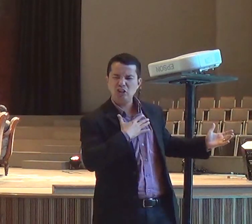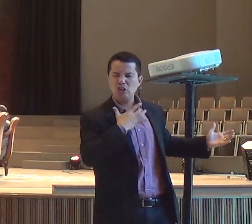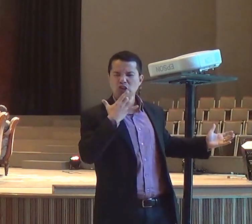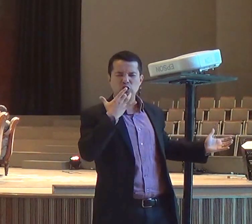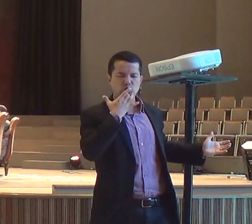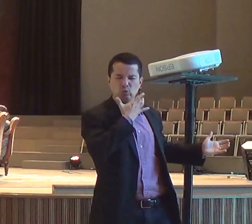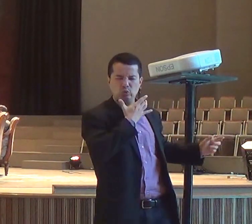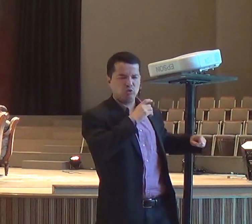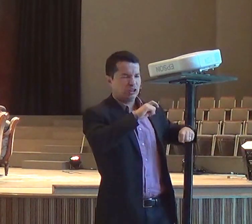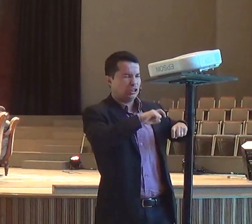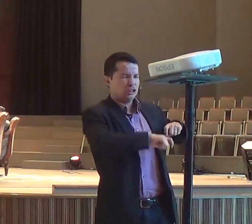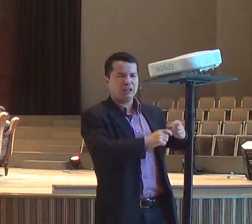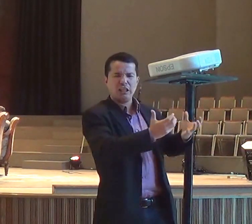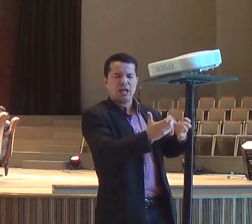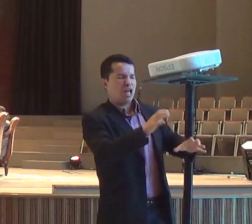consegue, ouvir o sussurro de Deus,